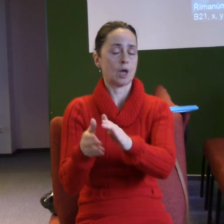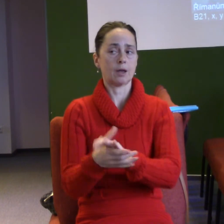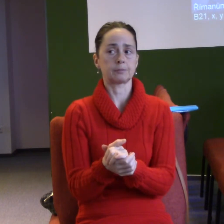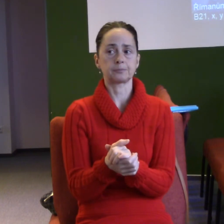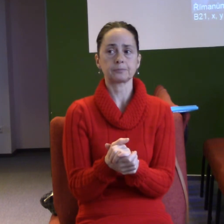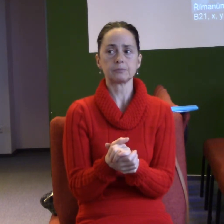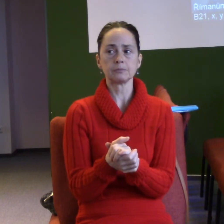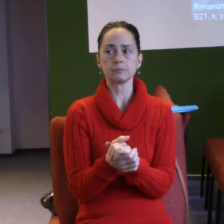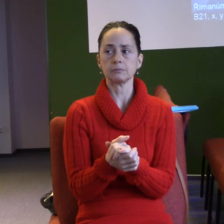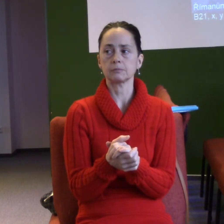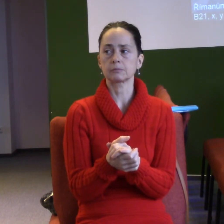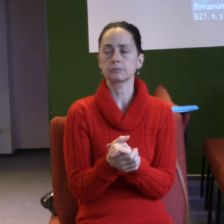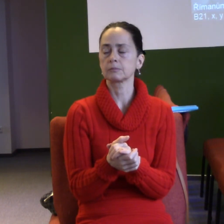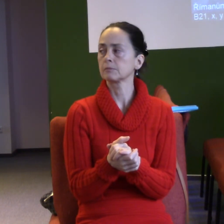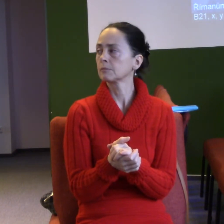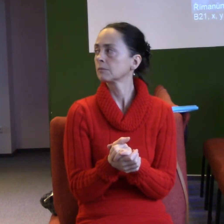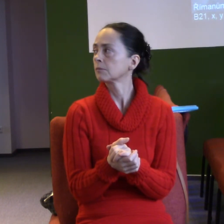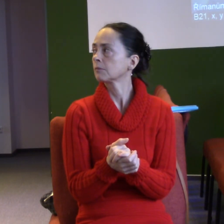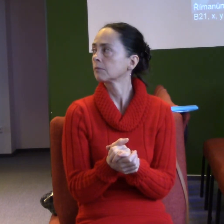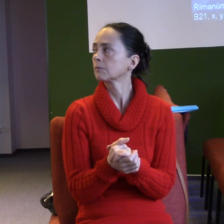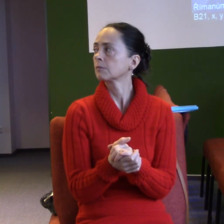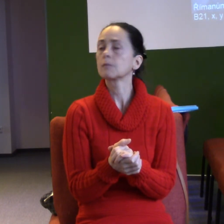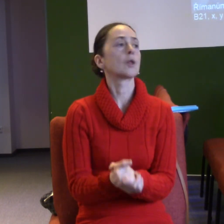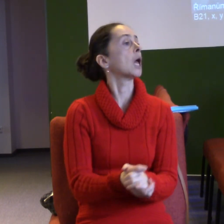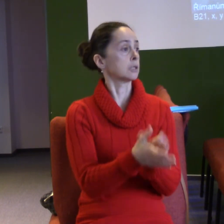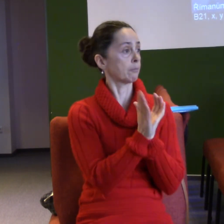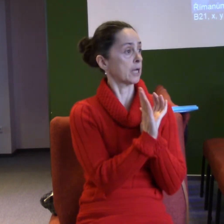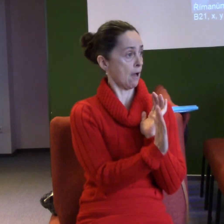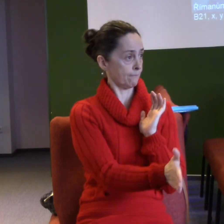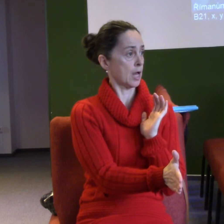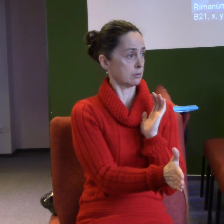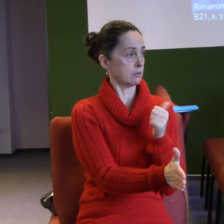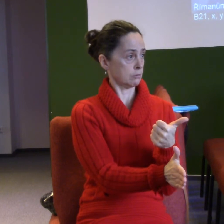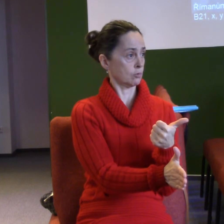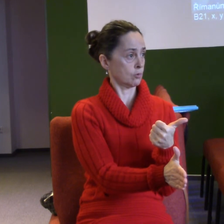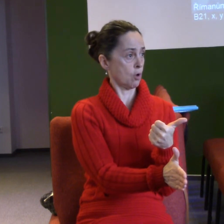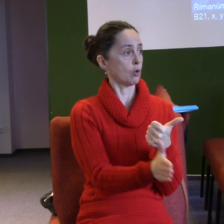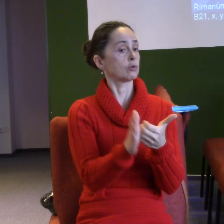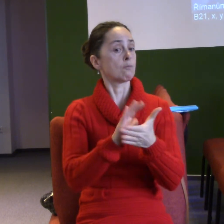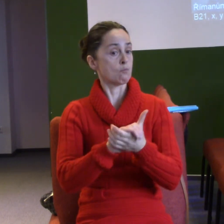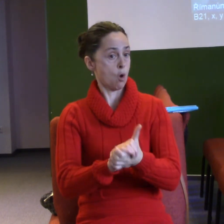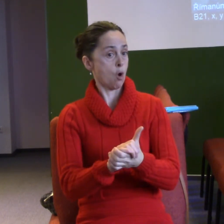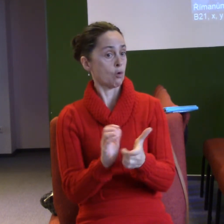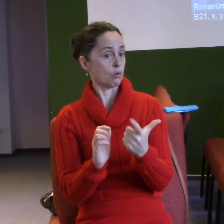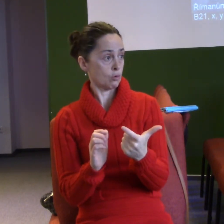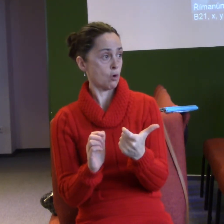Božího království, ale velmi výrazně, říká, že to je spravedlnost, pokoj a radost